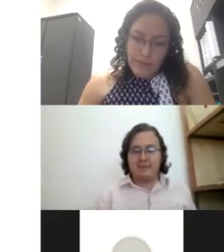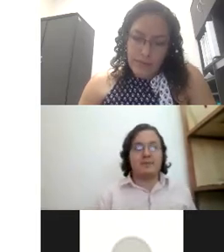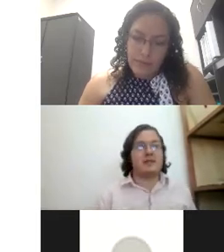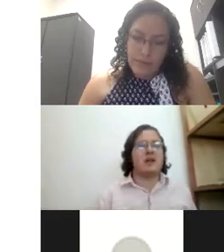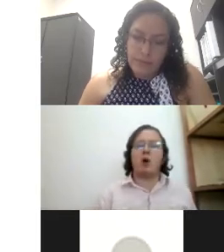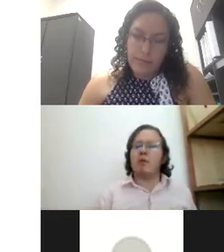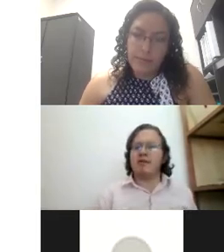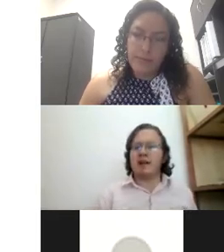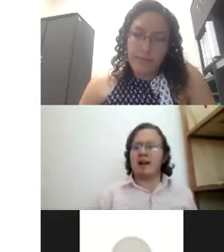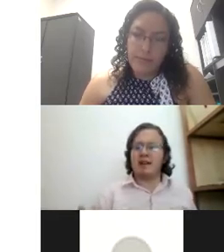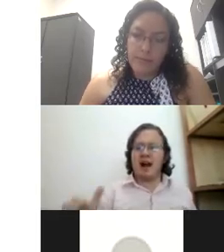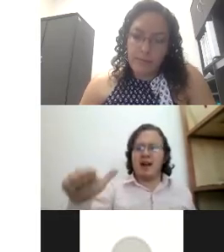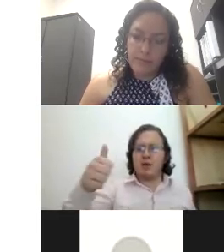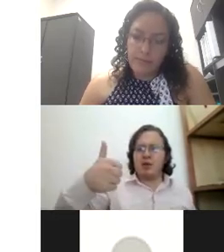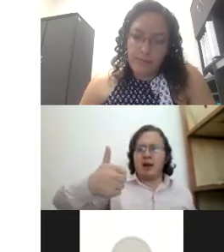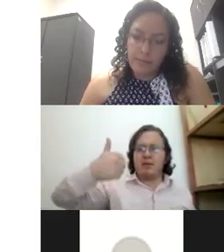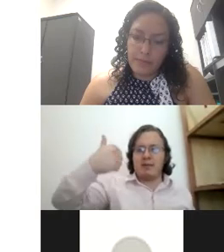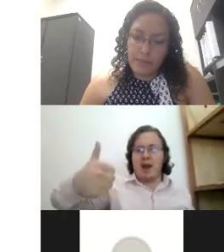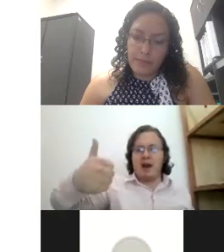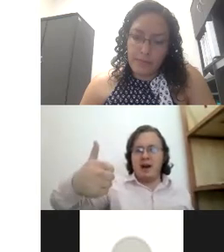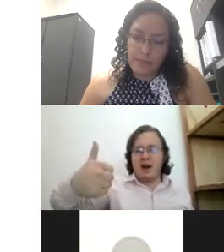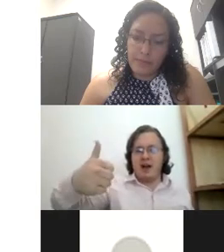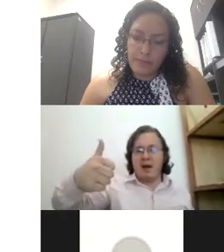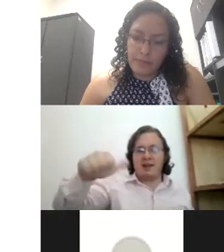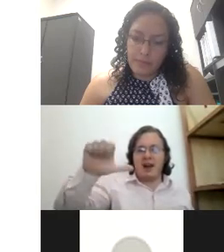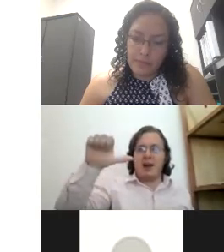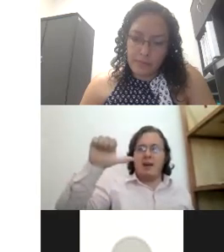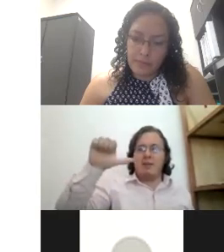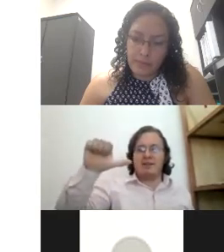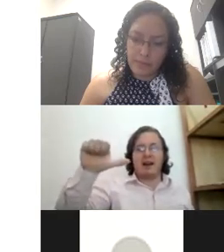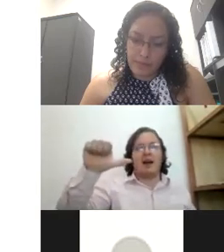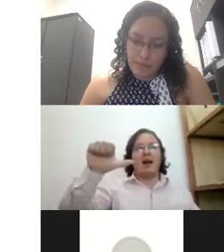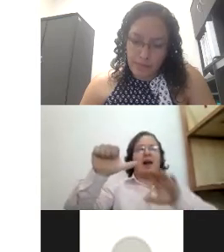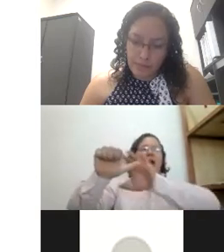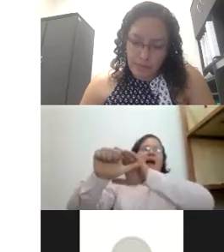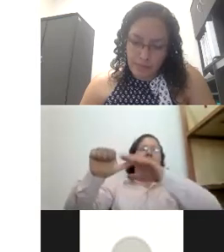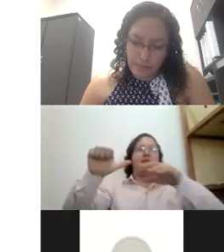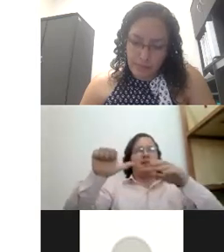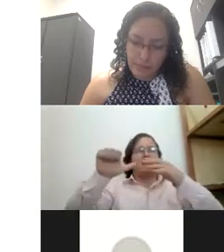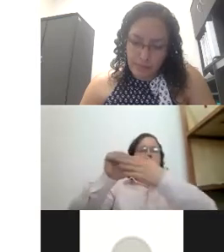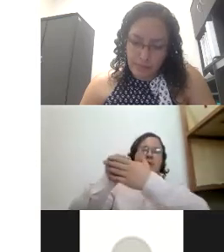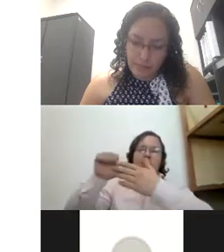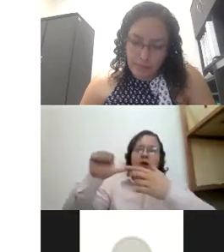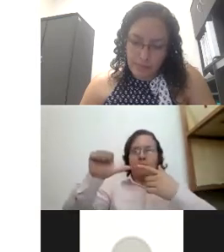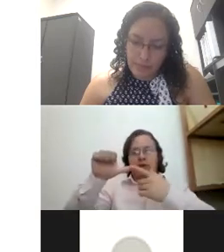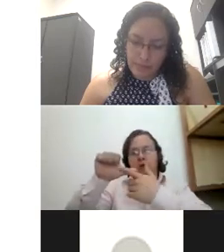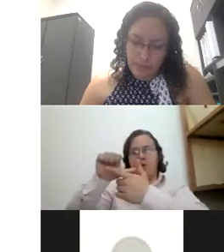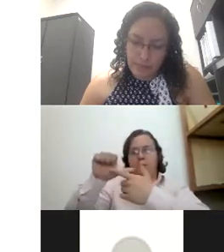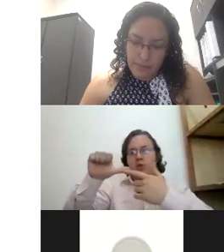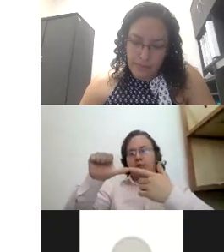¿sí? ¿cómo vamos a hacer la letra A? es como si hiciéramos el bien nada más que va a ser a mediación viendo nuestro nuestro